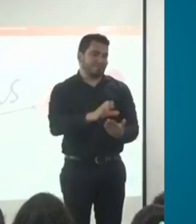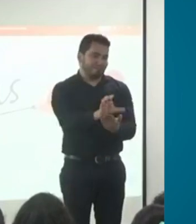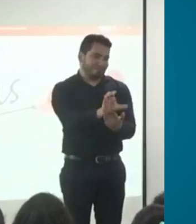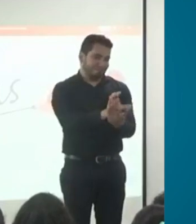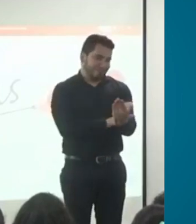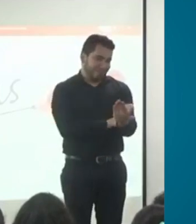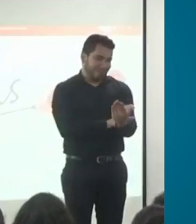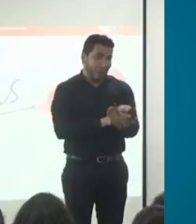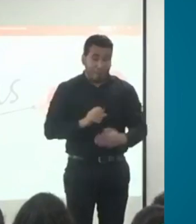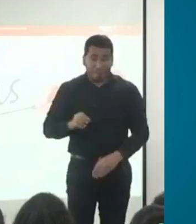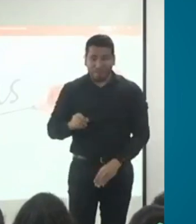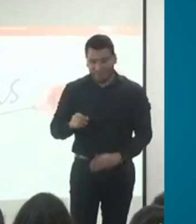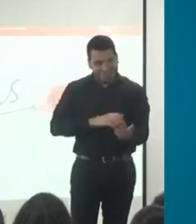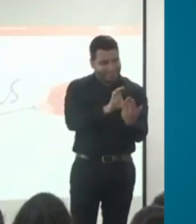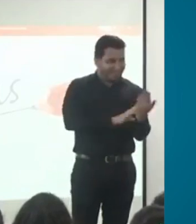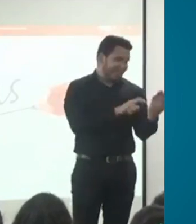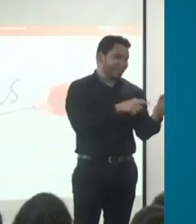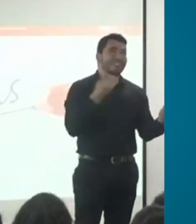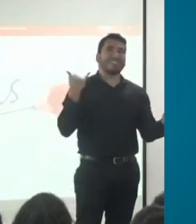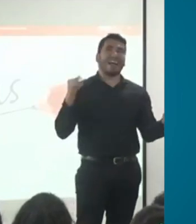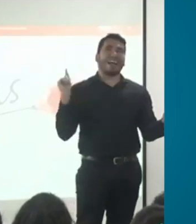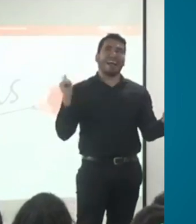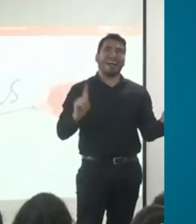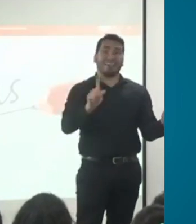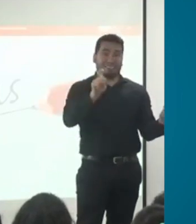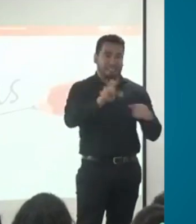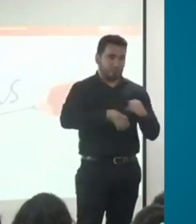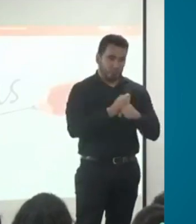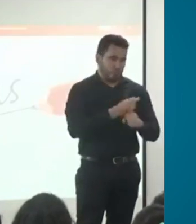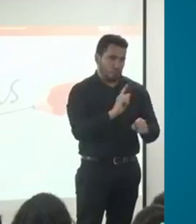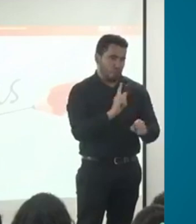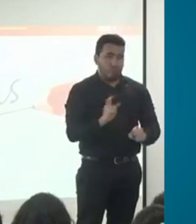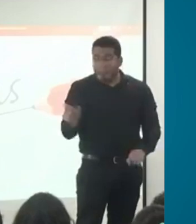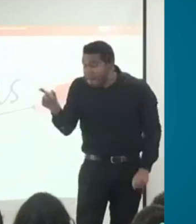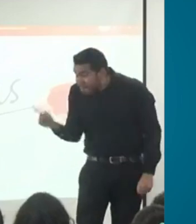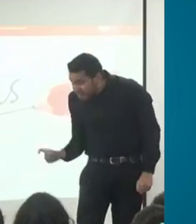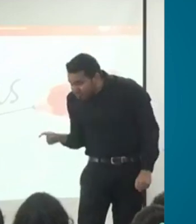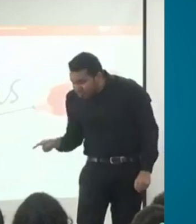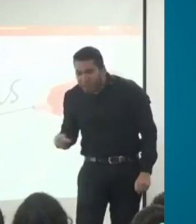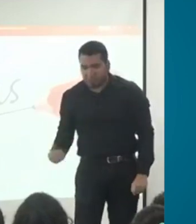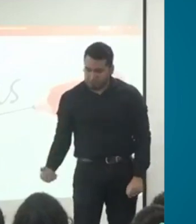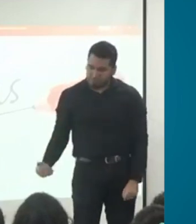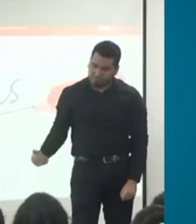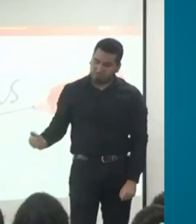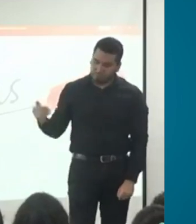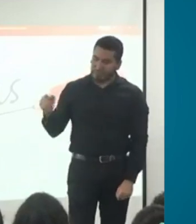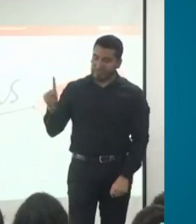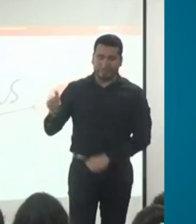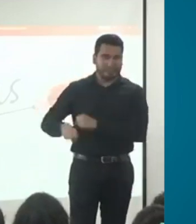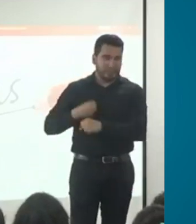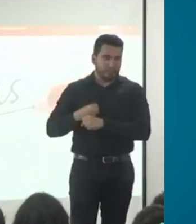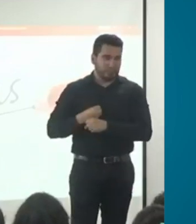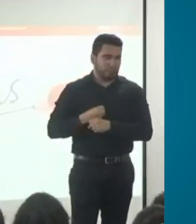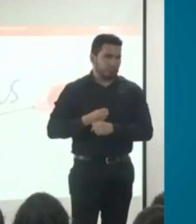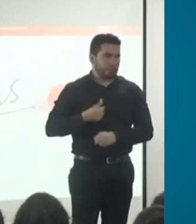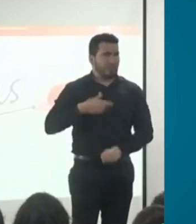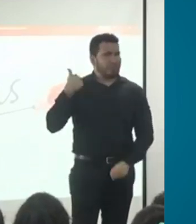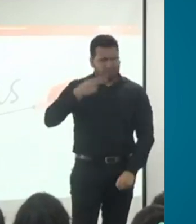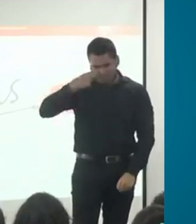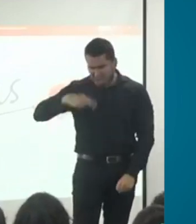la persona cumple seis años de edad. Yo llevé a mi hija que tiene tres años y le hicieron la certificación, pero cuando la